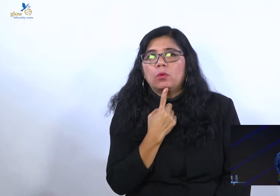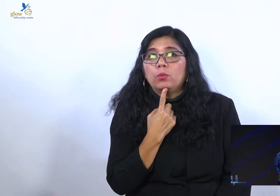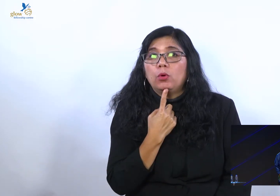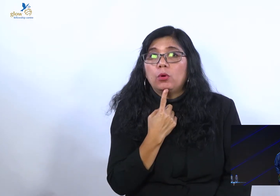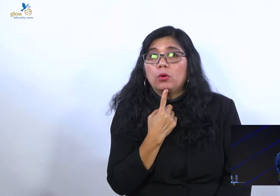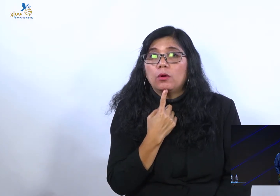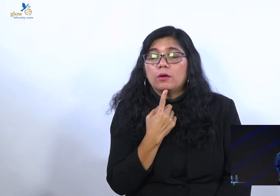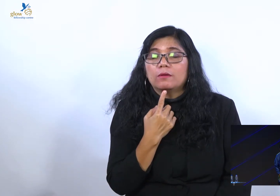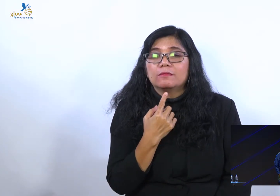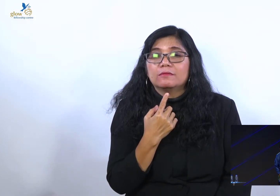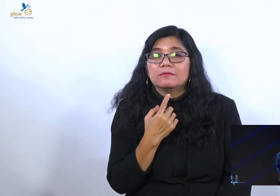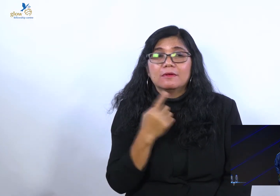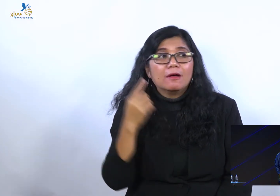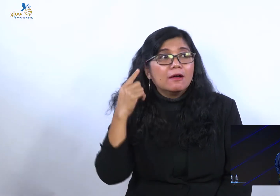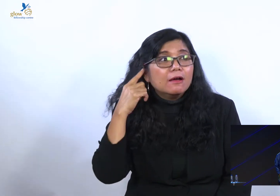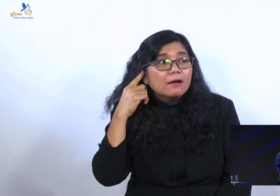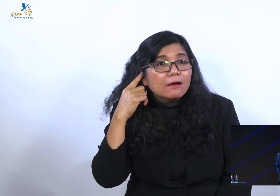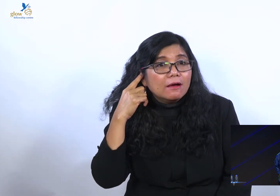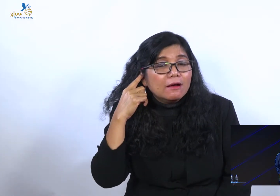Ga salah denger.